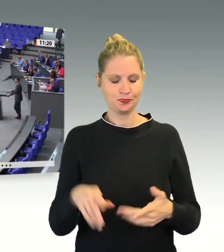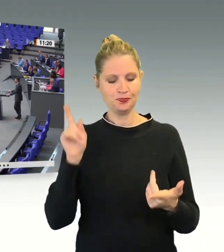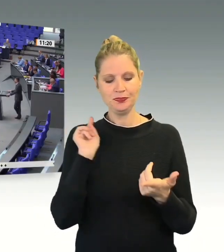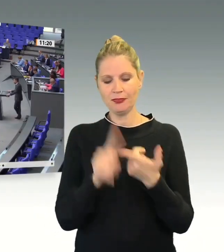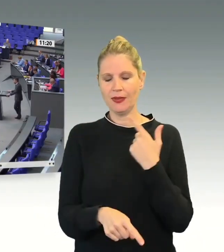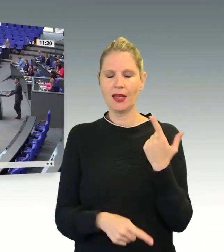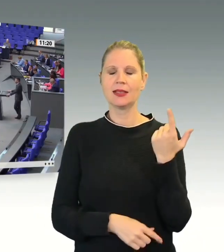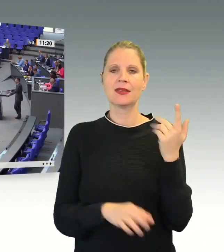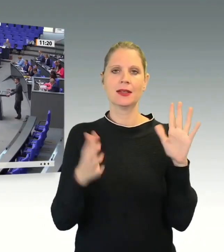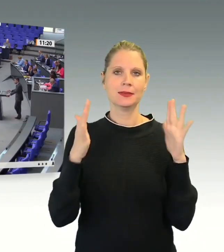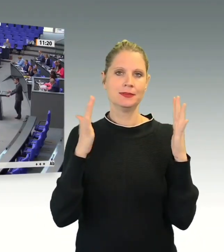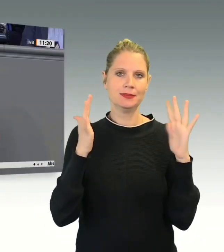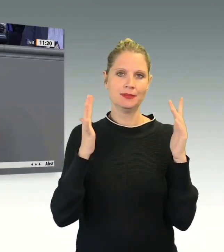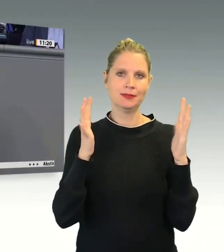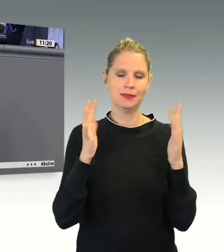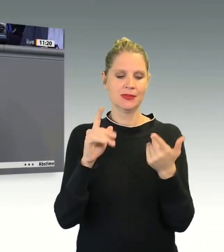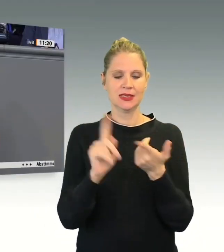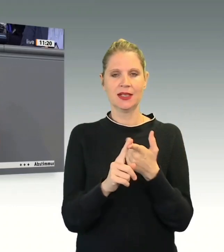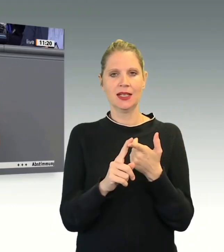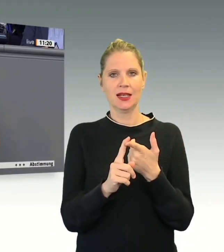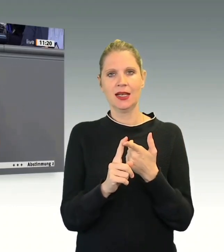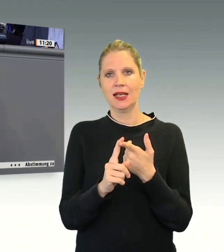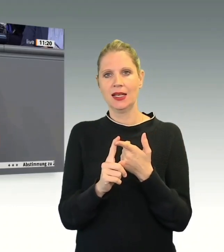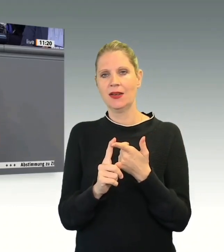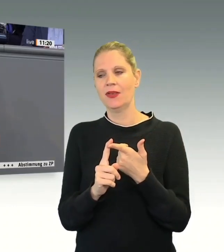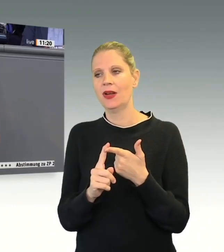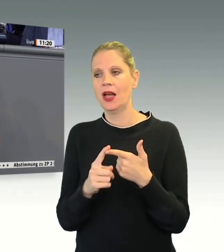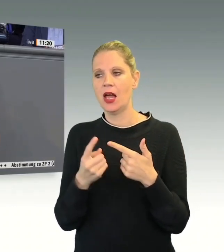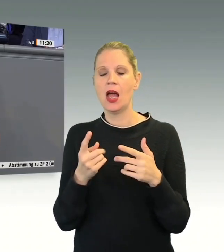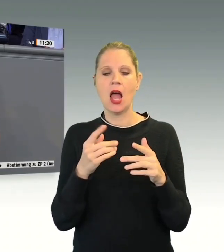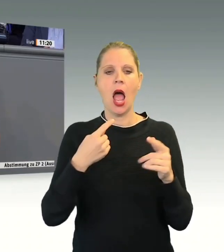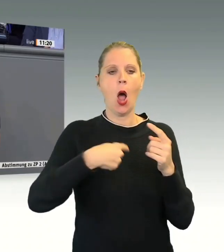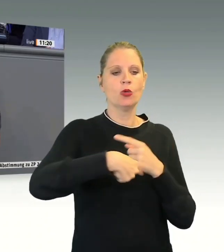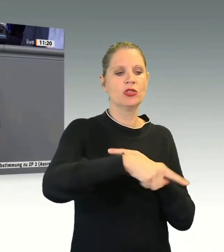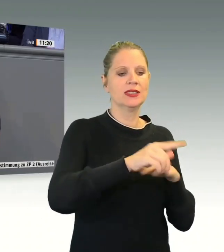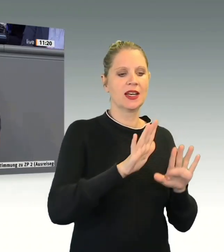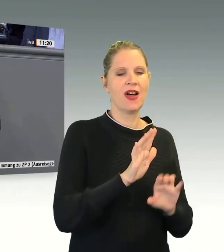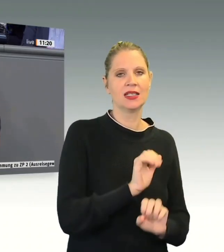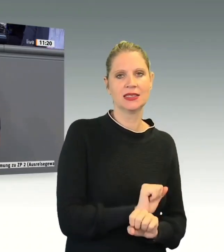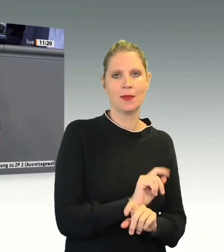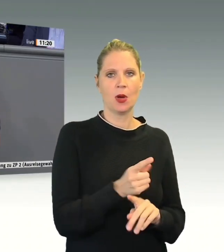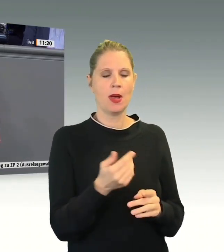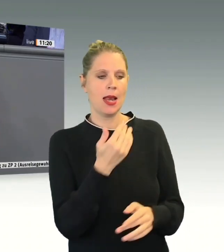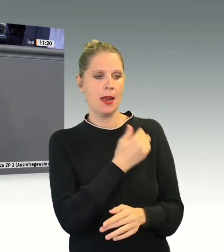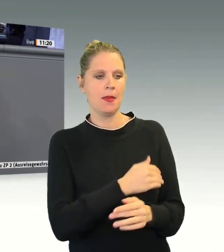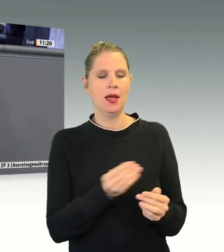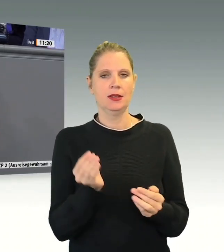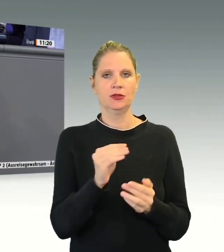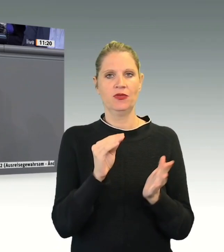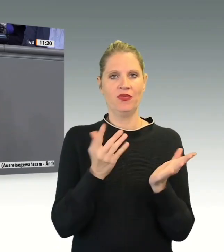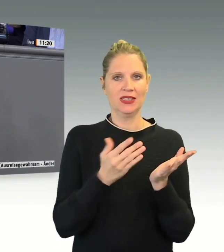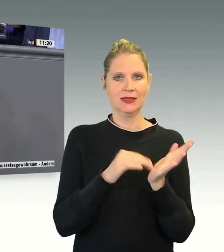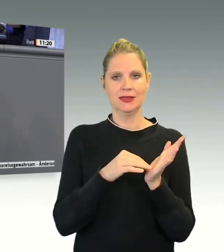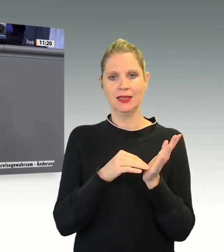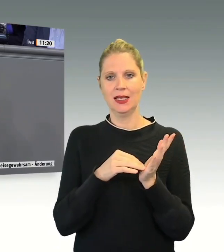Das Zweite, was neben einer Diskussion über den Ausreisegewahrsam in den Beschlüssen der Ministerpräsidentenkonferenz enthalten ist, ist die Referenz